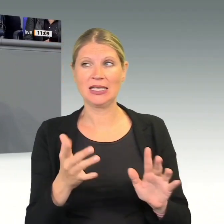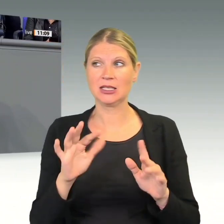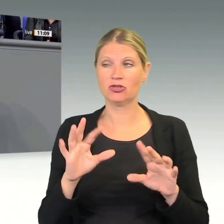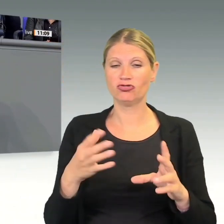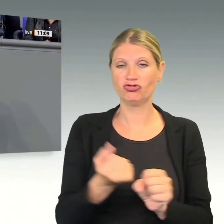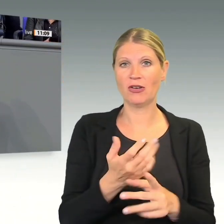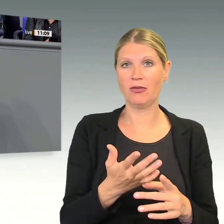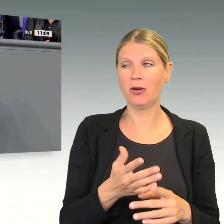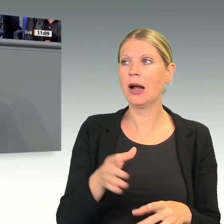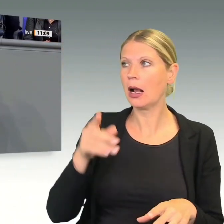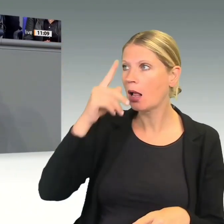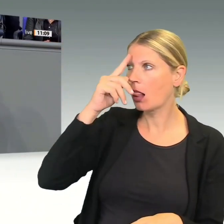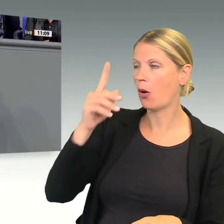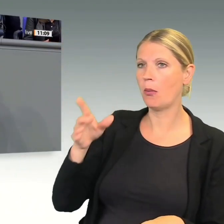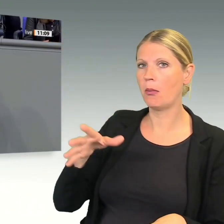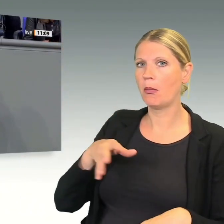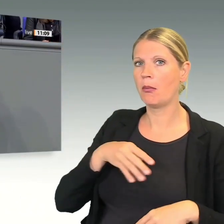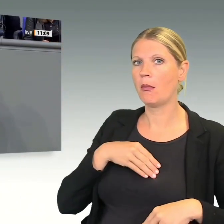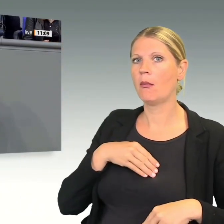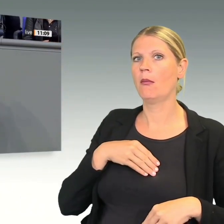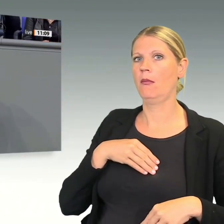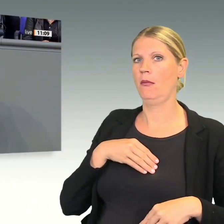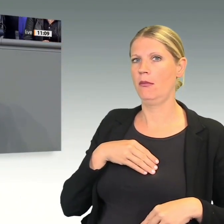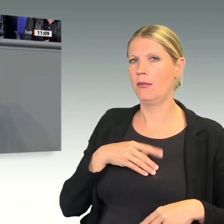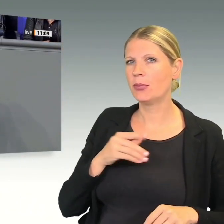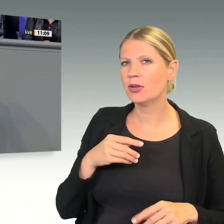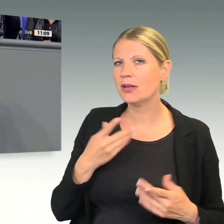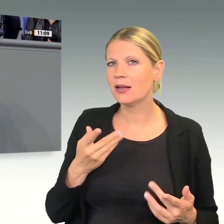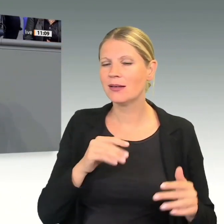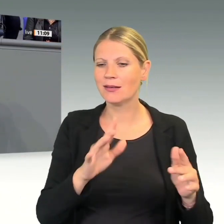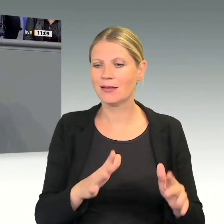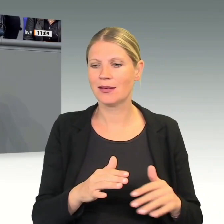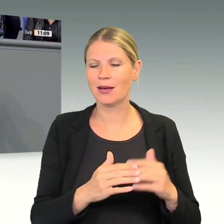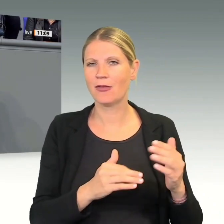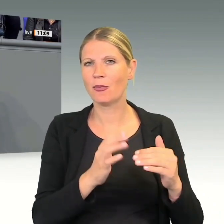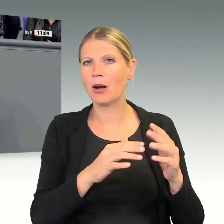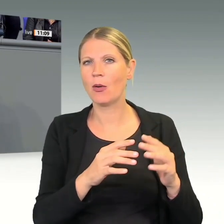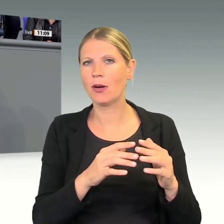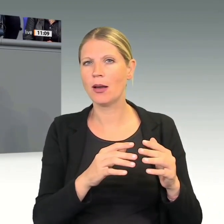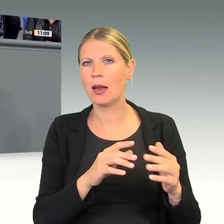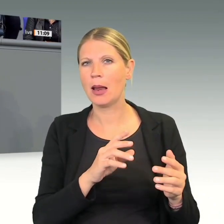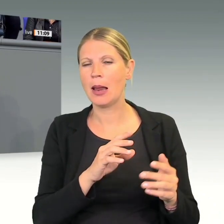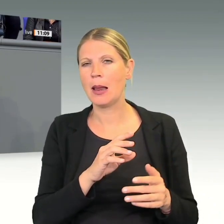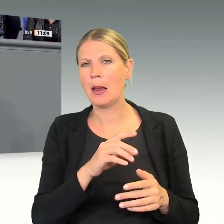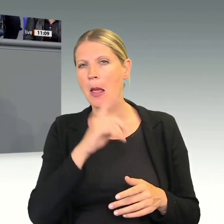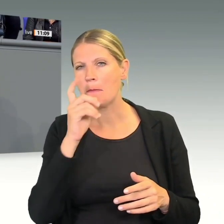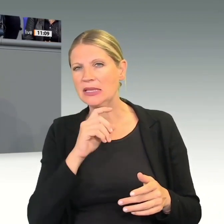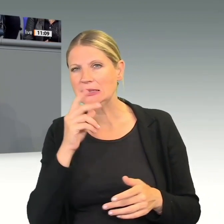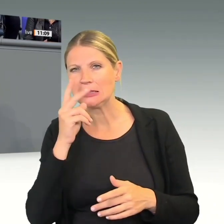aus. Schlimmer noch, das säht Misstrauen. Und wie würden wir eigentlich reagieren, wenn Brasilien uns unter